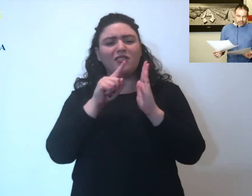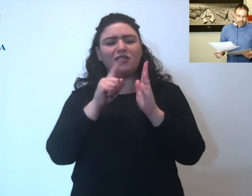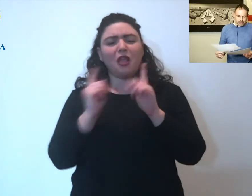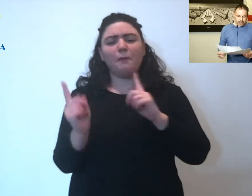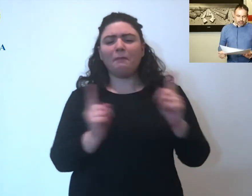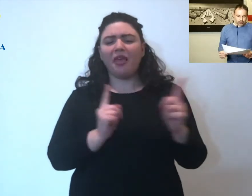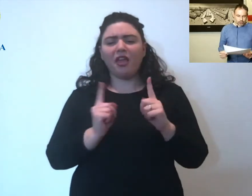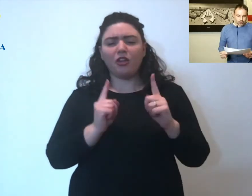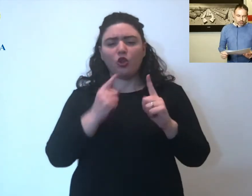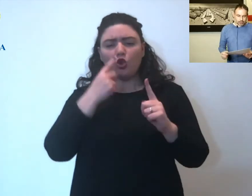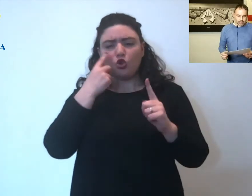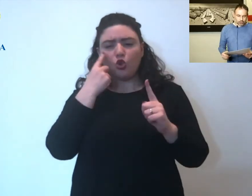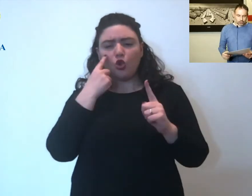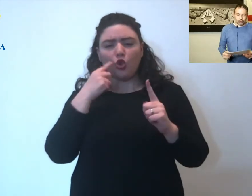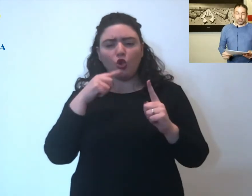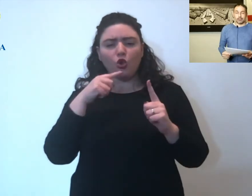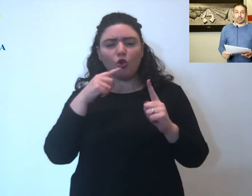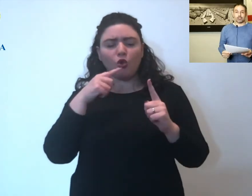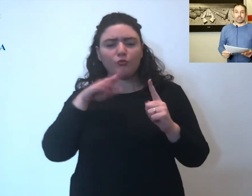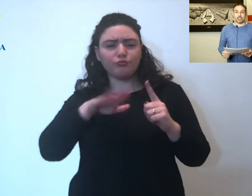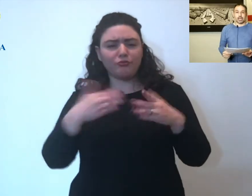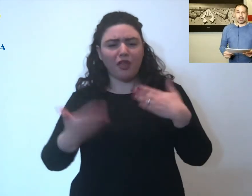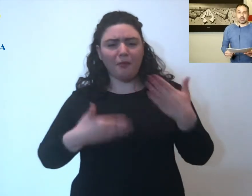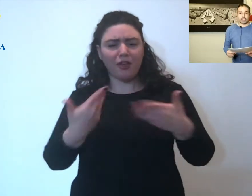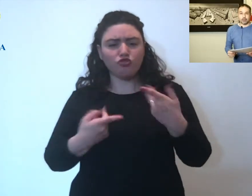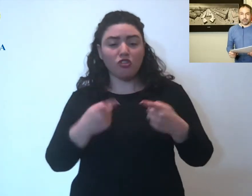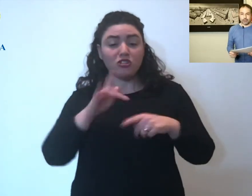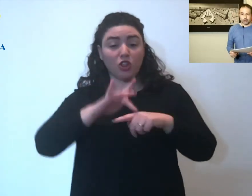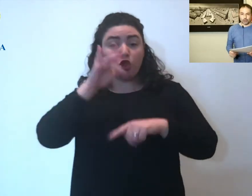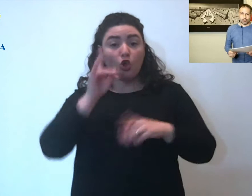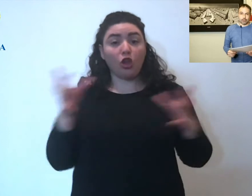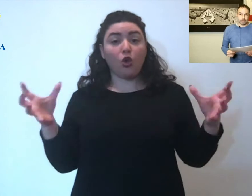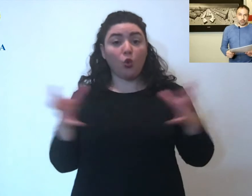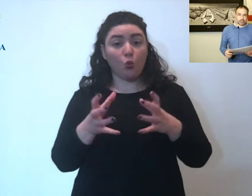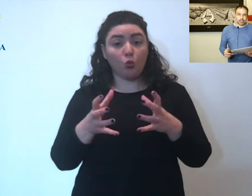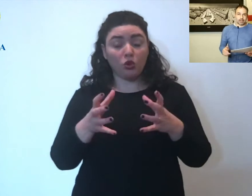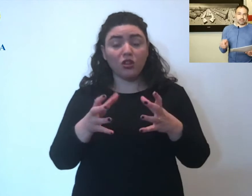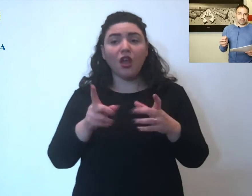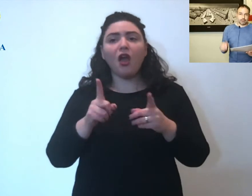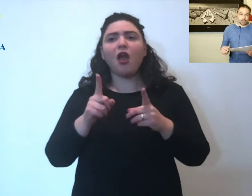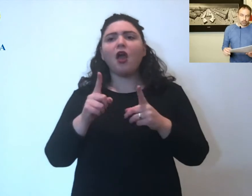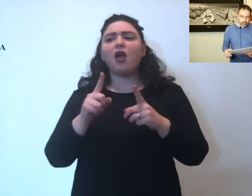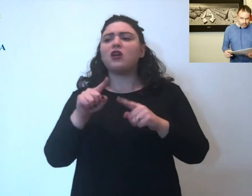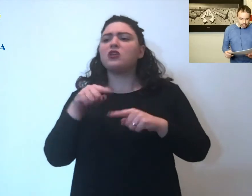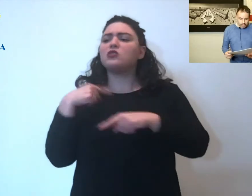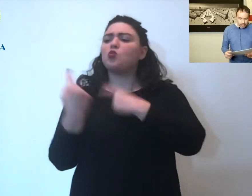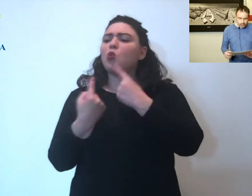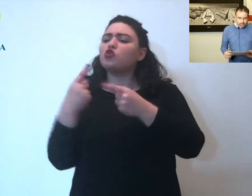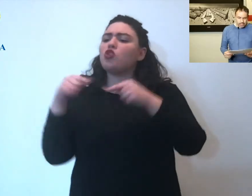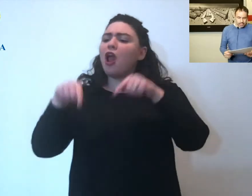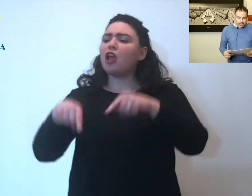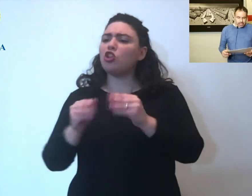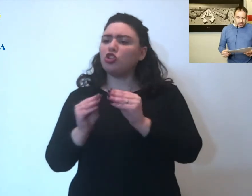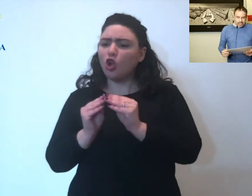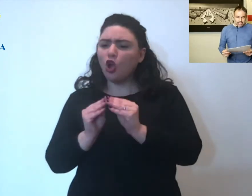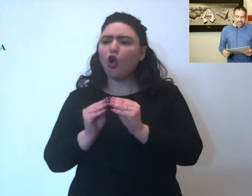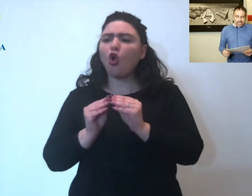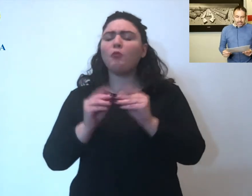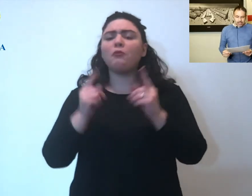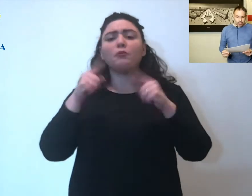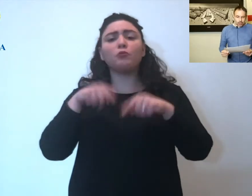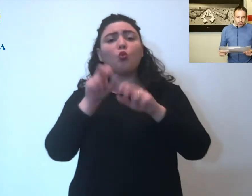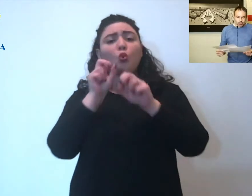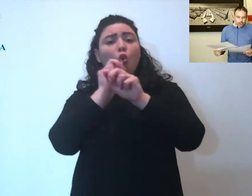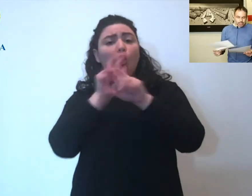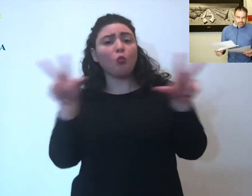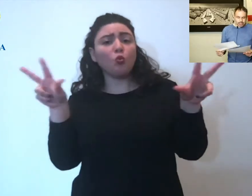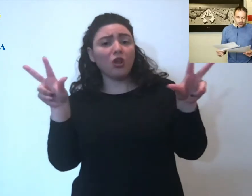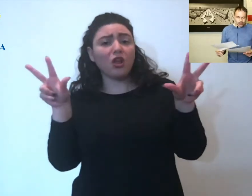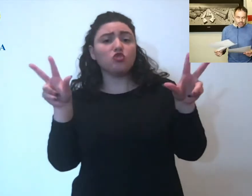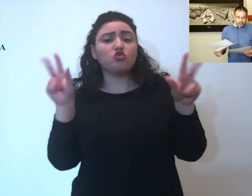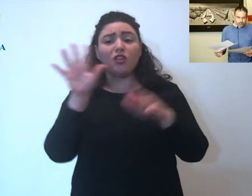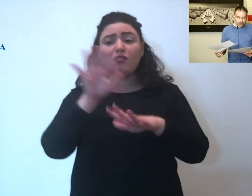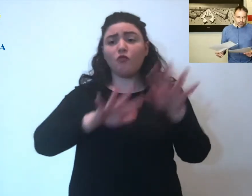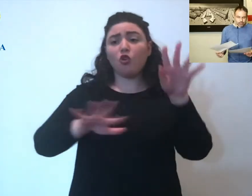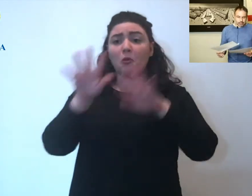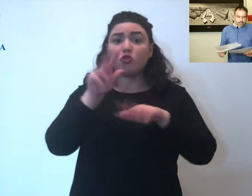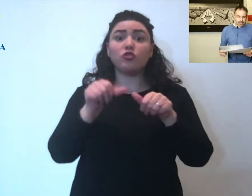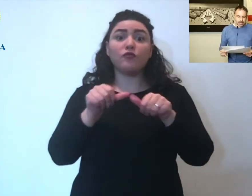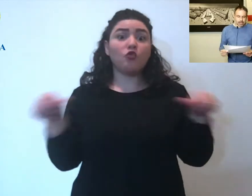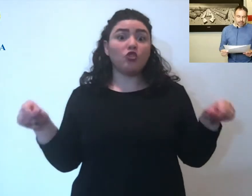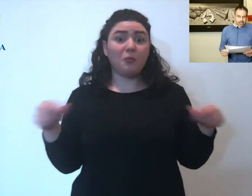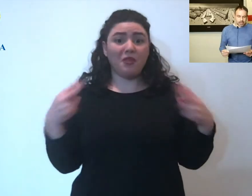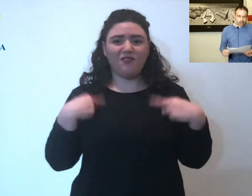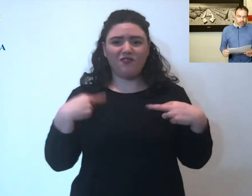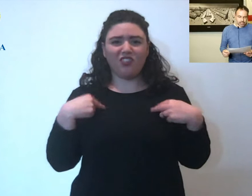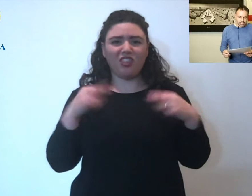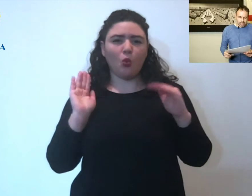cifre di questo periodo emergenziale che stiamo vivendo come comunità, fare il punto della situazione e dare alcune comunicazioni che sono